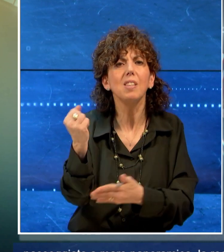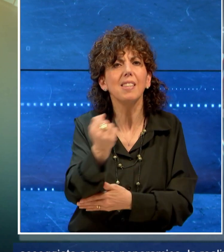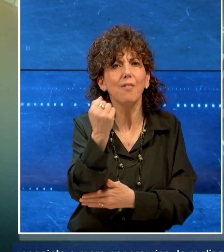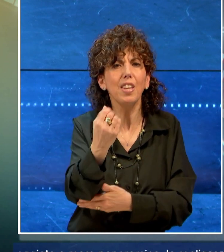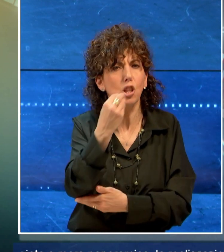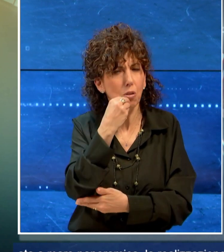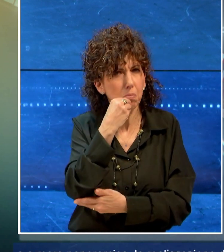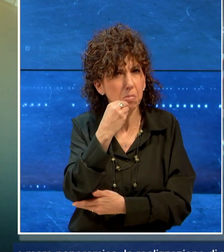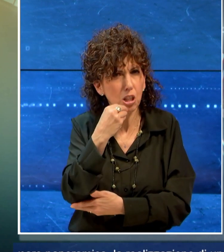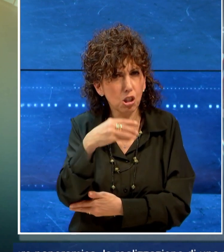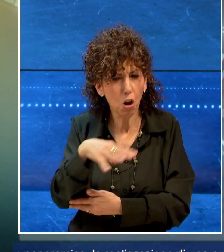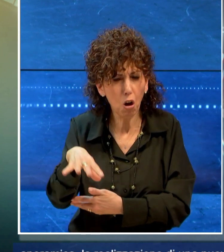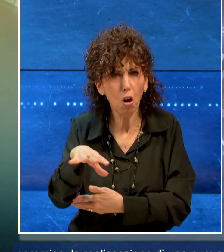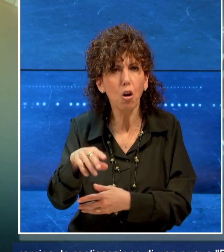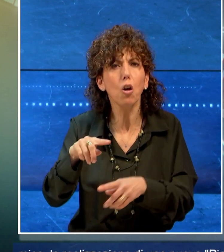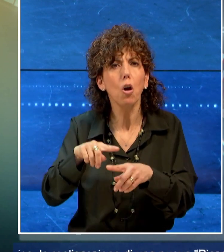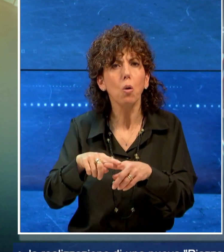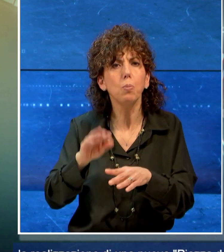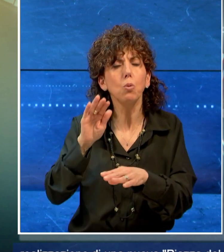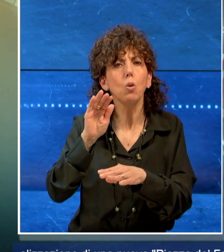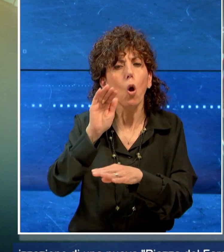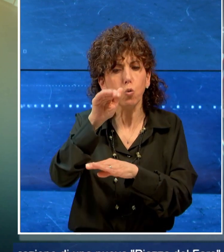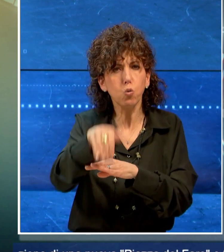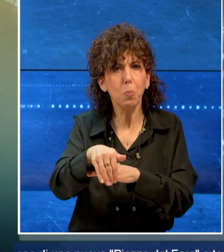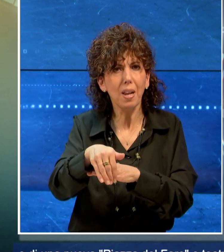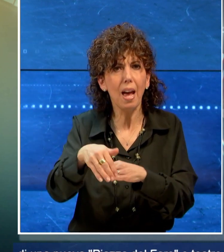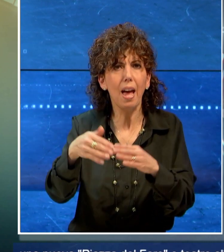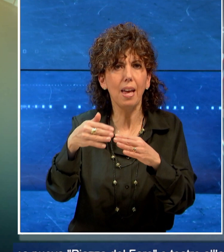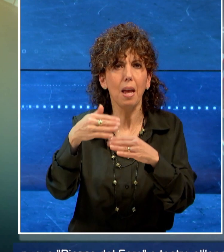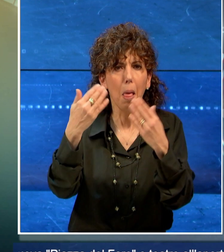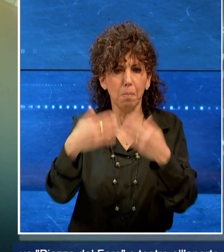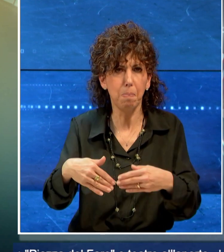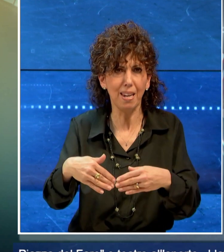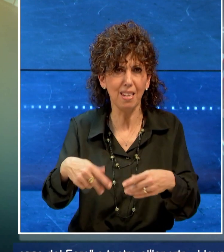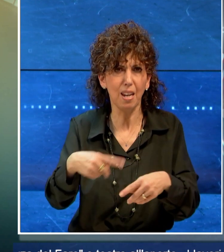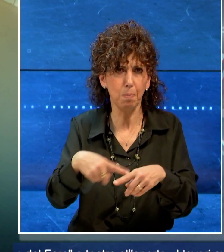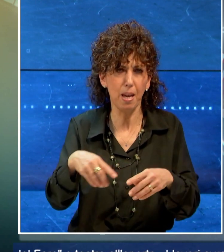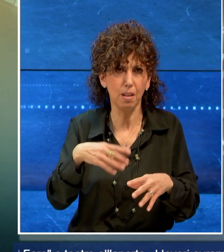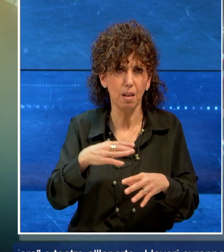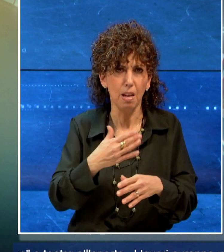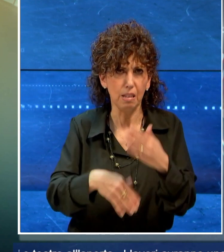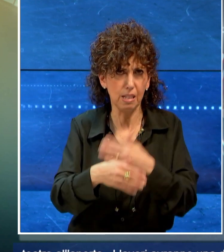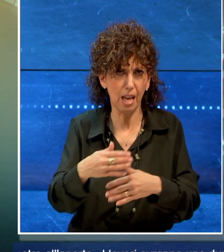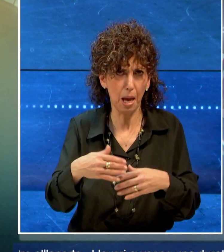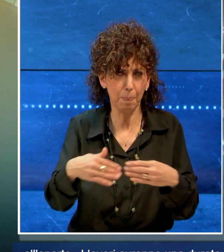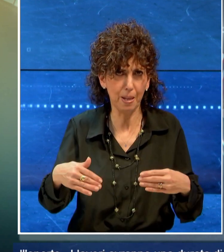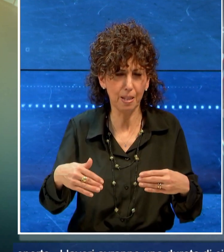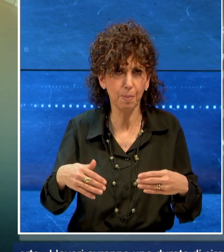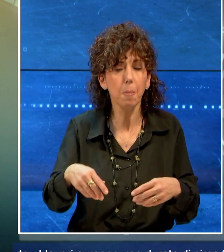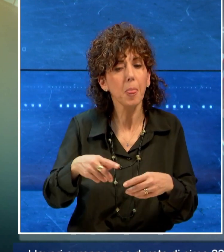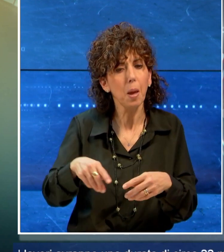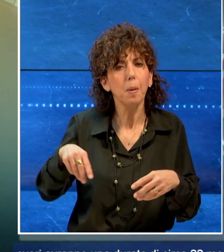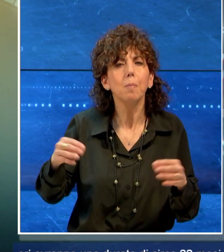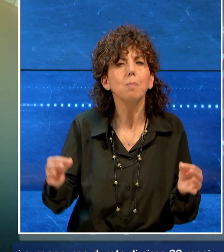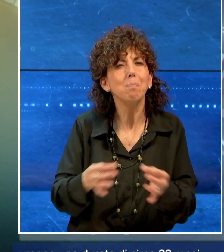ristoro il superamento delle barriere architettoniche la creazione di una